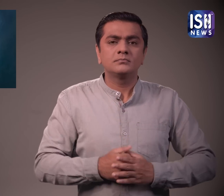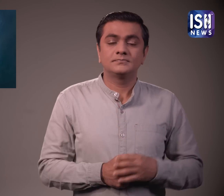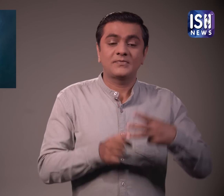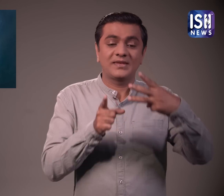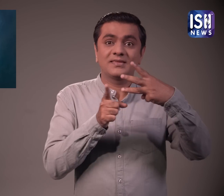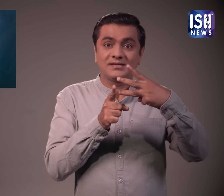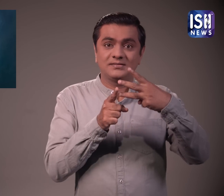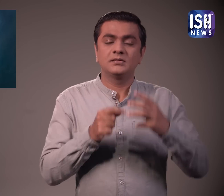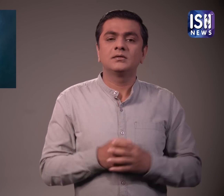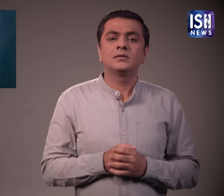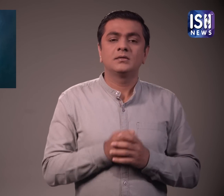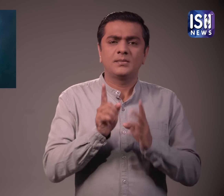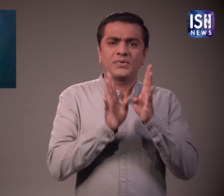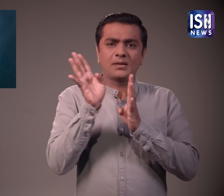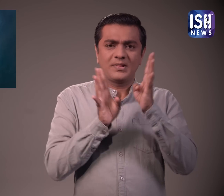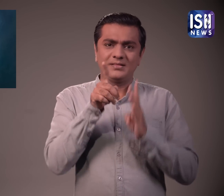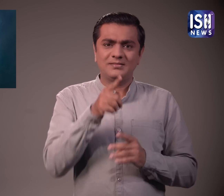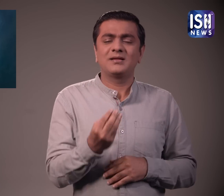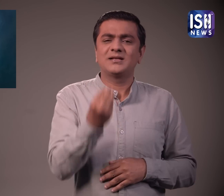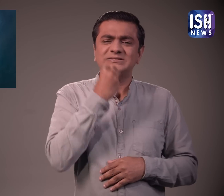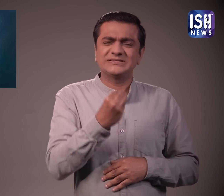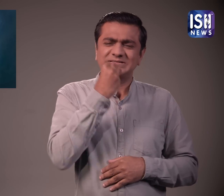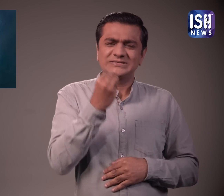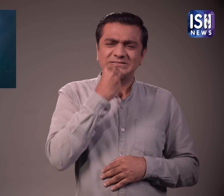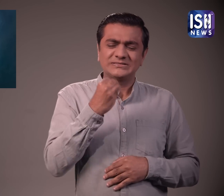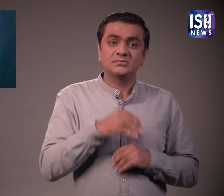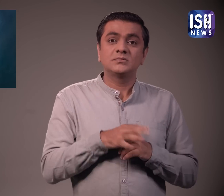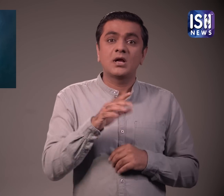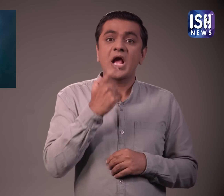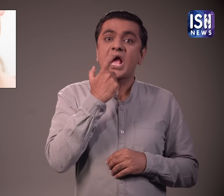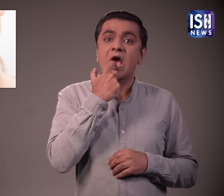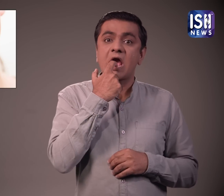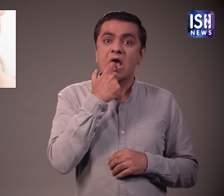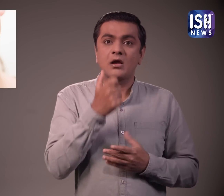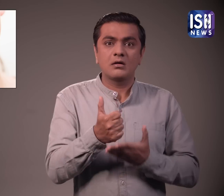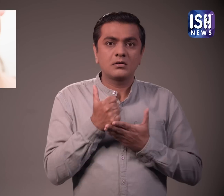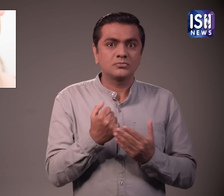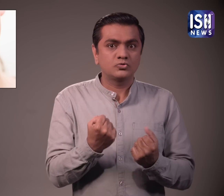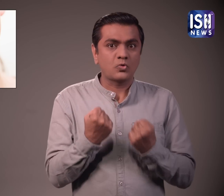कहा जाता है कि अनानस खाने से आपके मस्बूत होते है